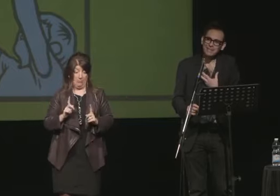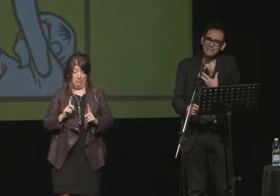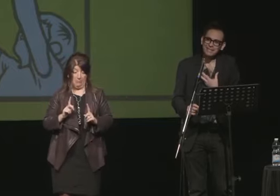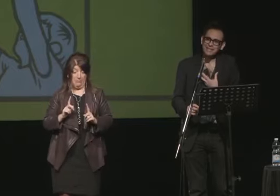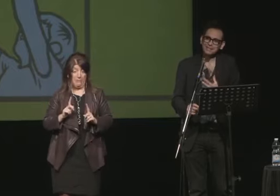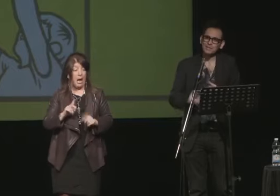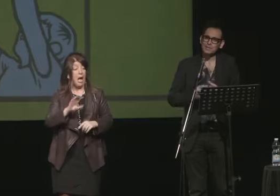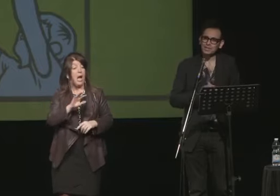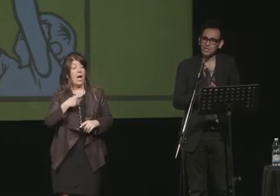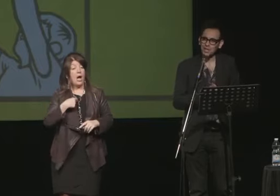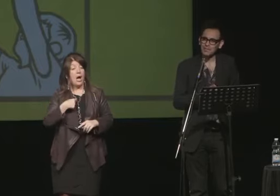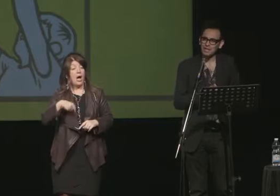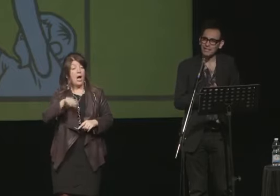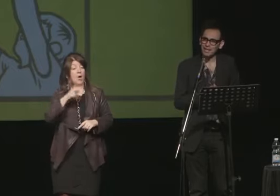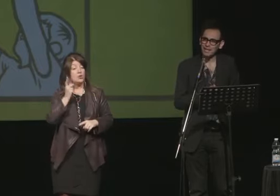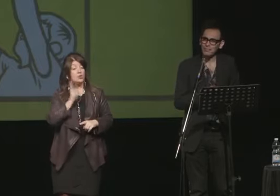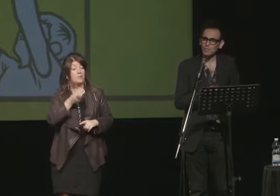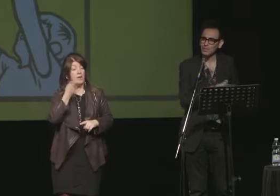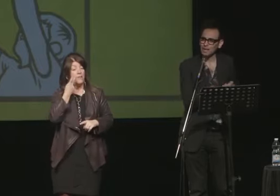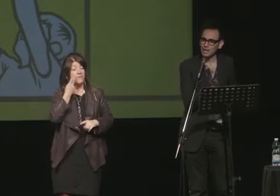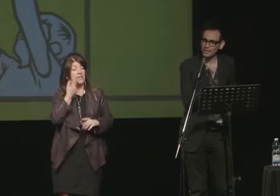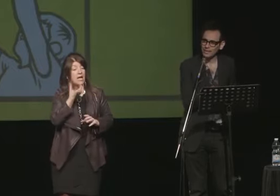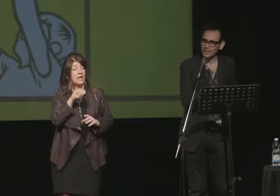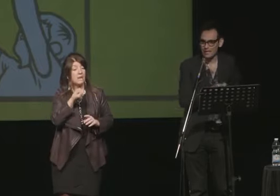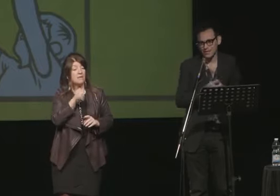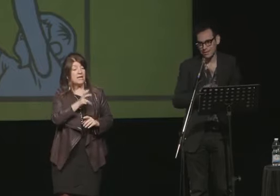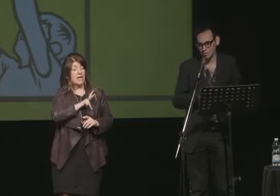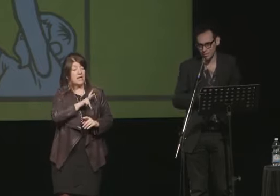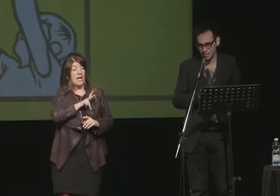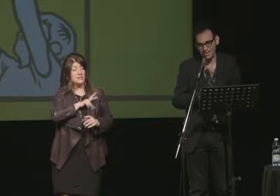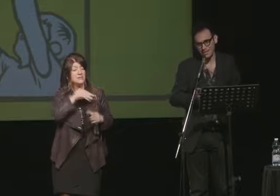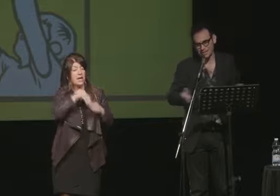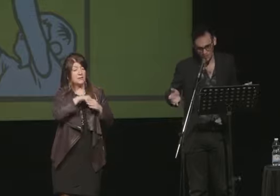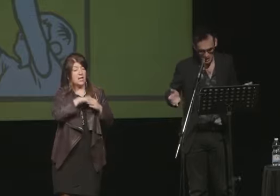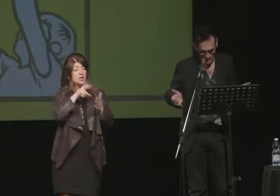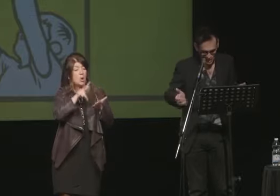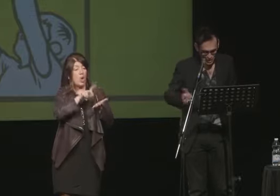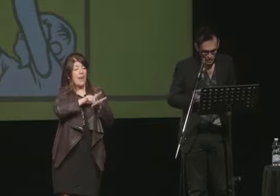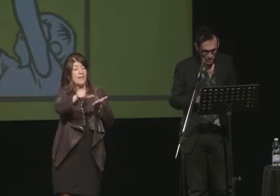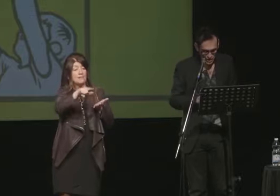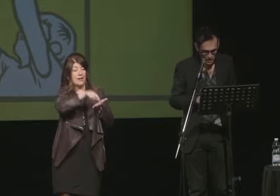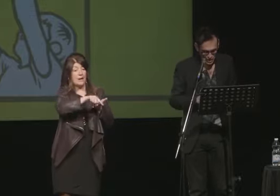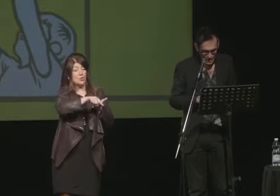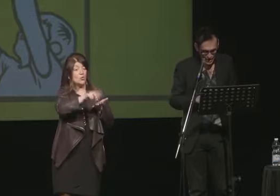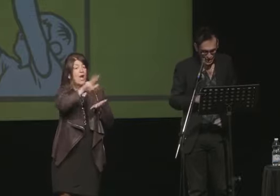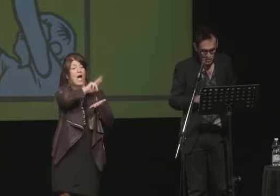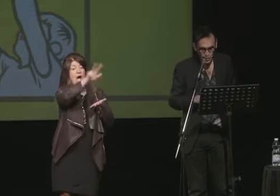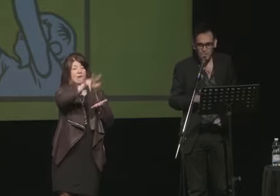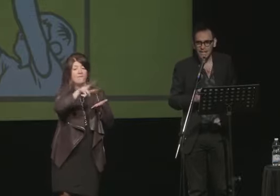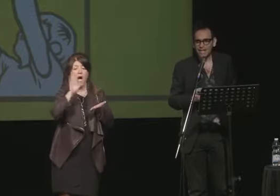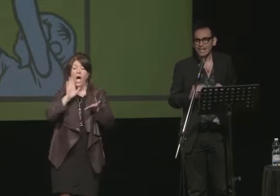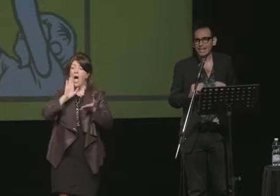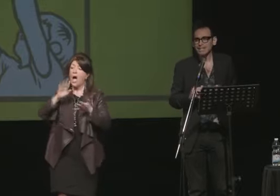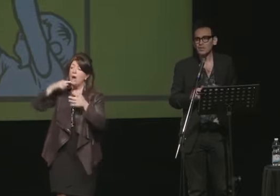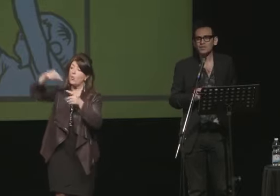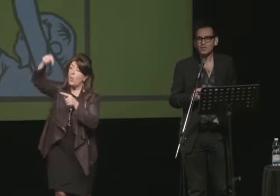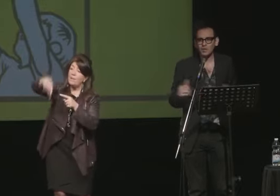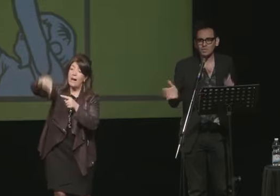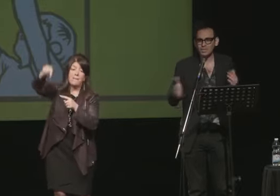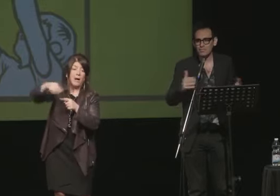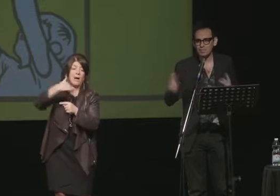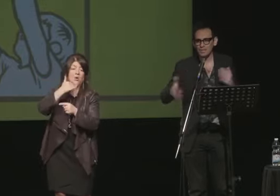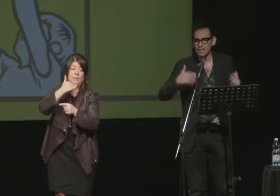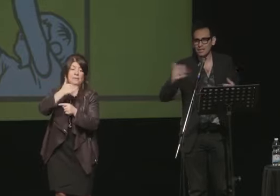perché altrimenti si finisce per amare più l'idraulica che la letteratura e quindi come dire non è il caso la